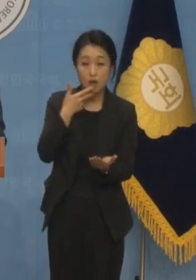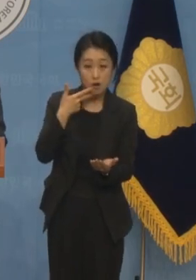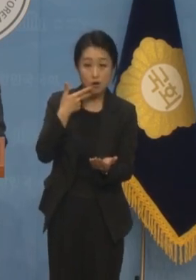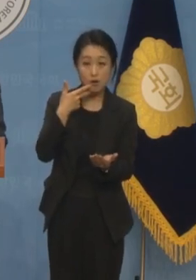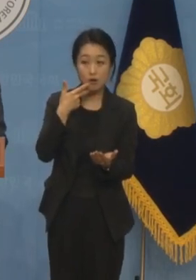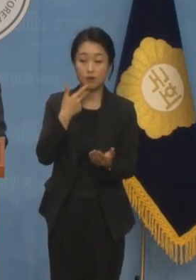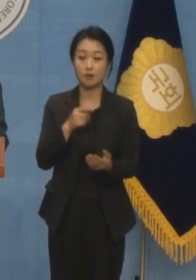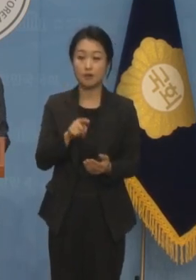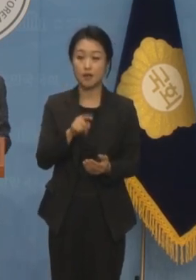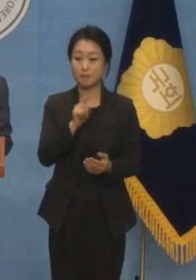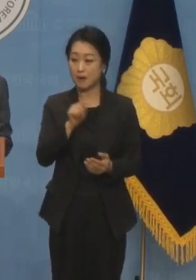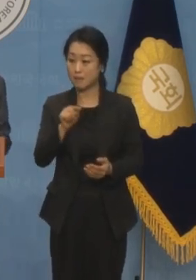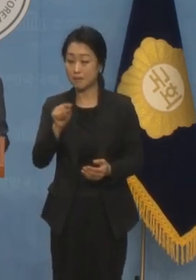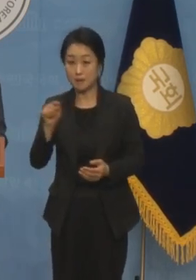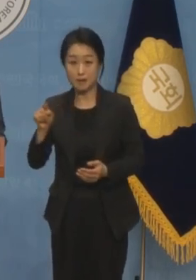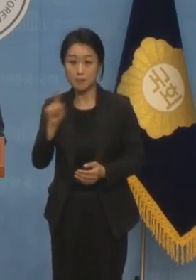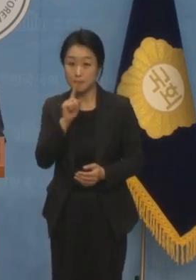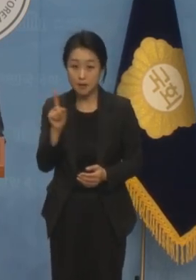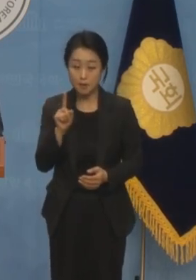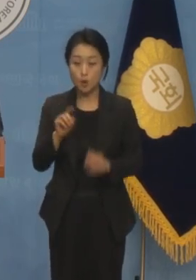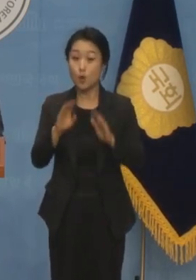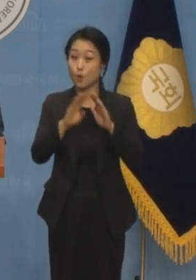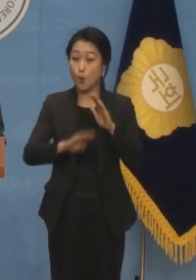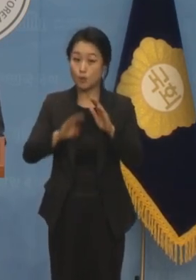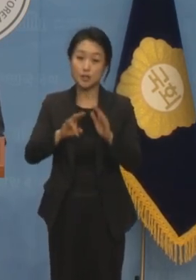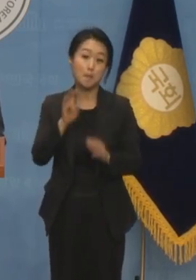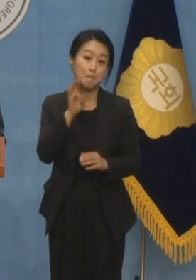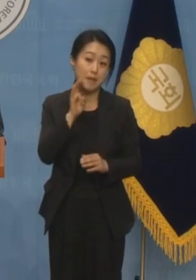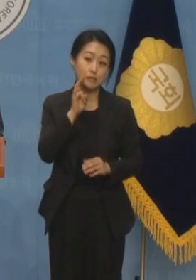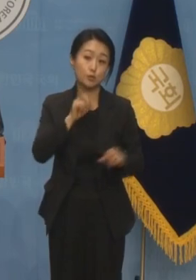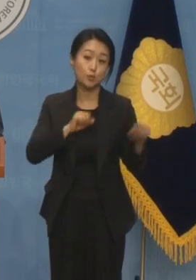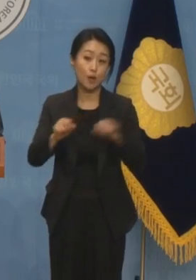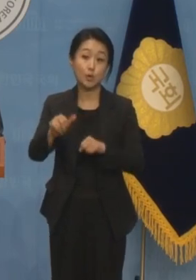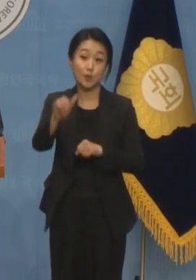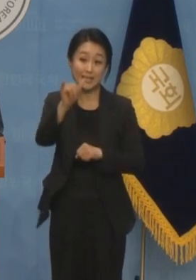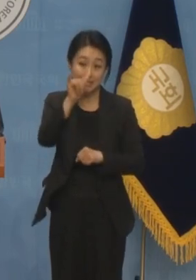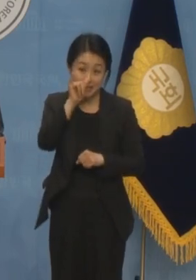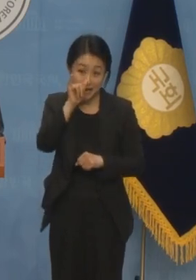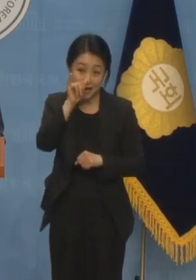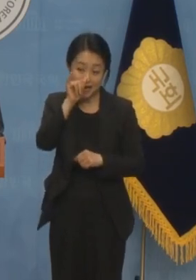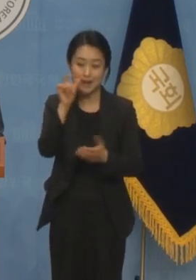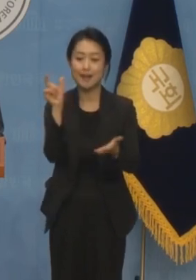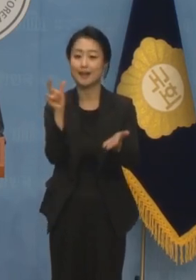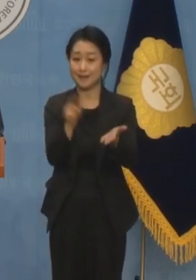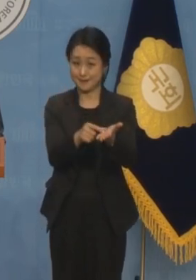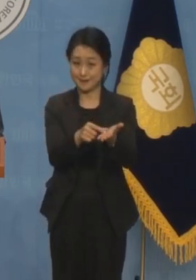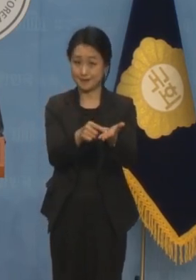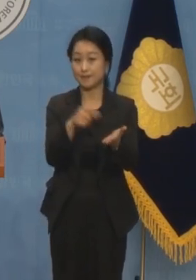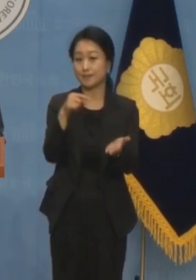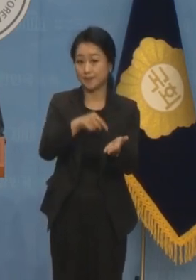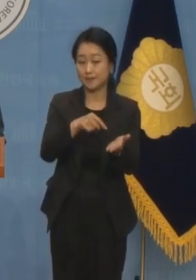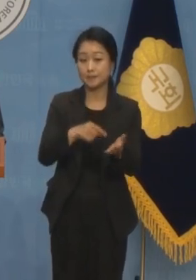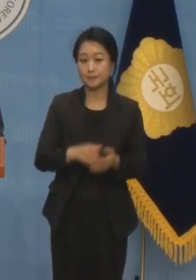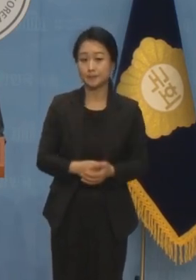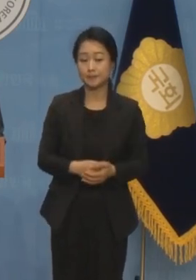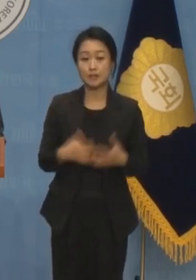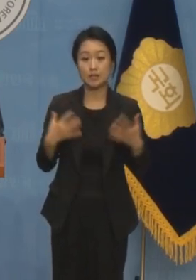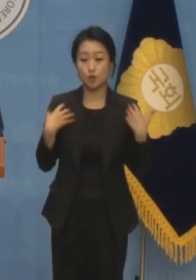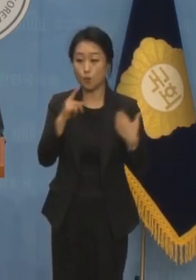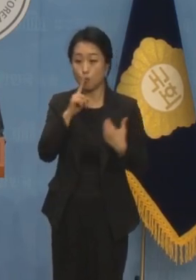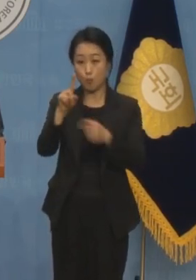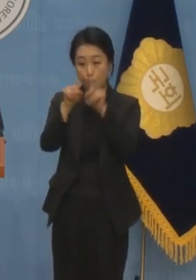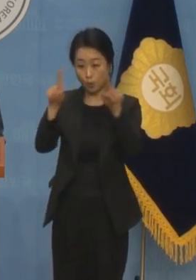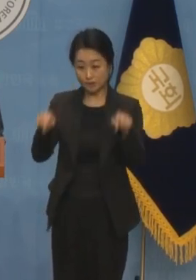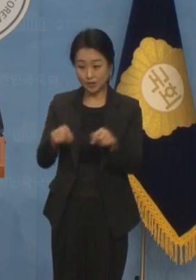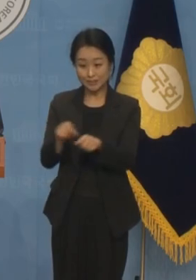프로스튜트, 즉 공적인 매춘부 활동을 했다고 분명히 명시되어 있는 것입니다. 정보 보고서